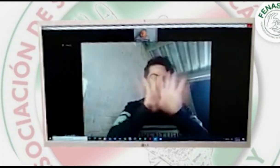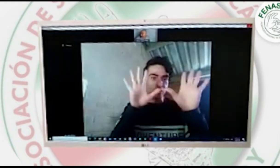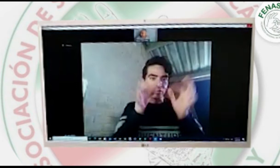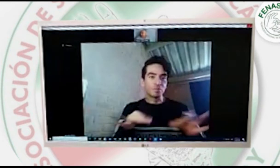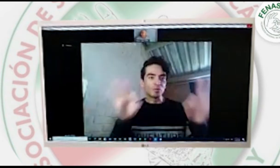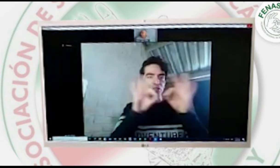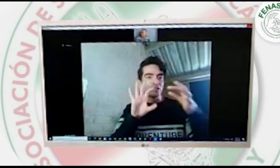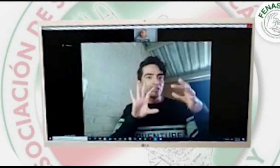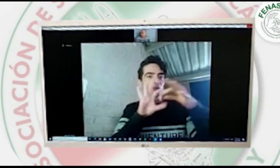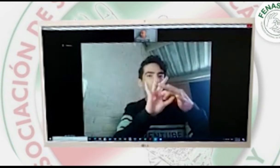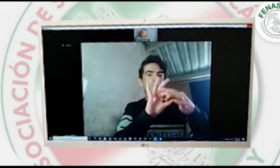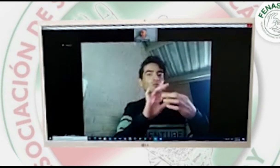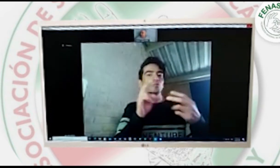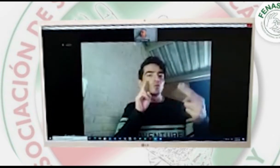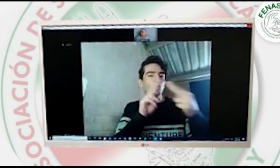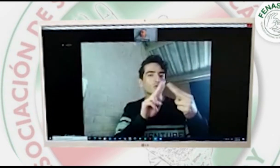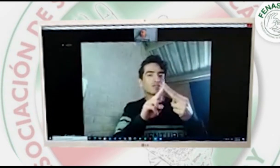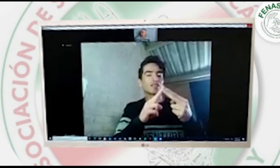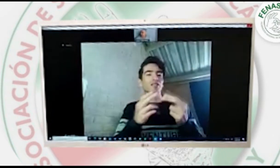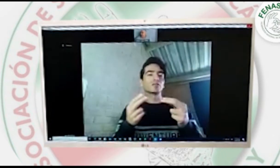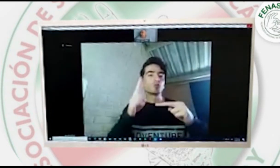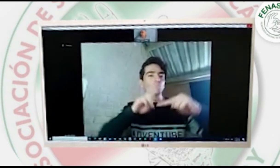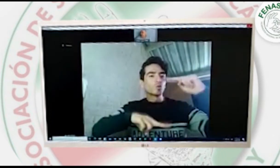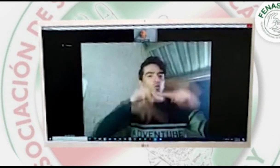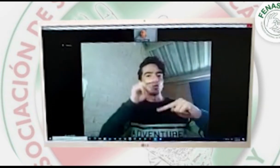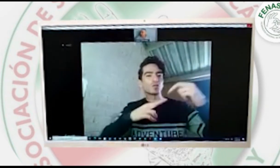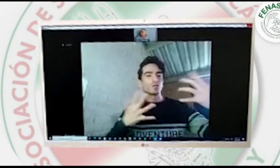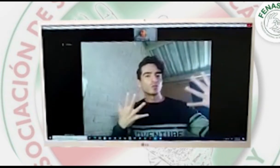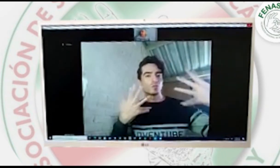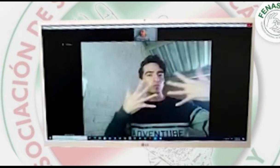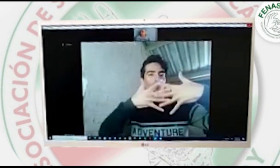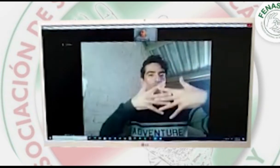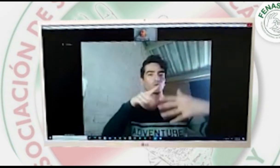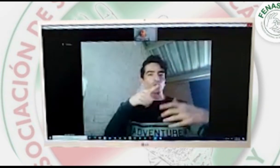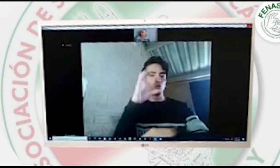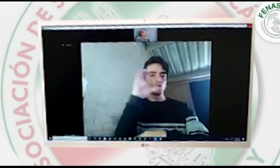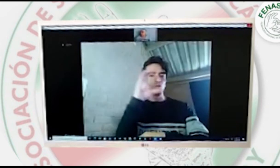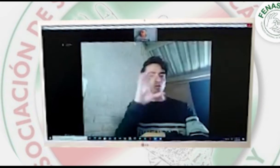ustedes. Claro, claro que sí. Es muy importante para que juntos construyamos país.